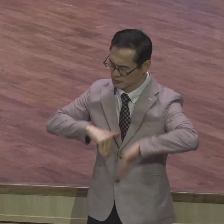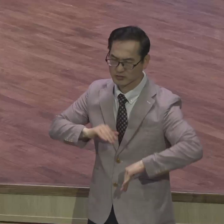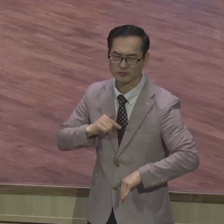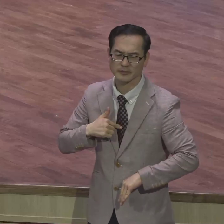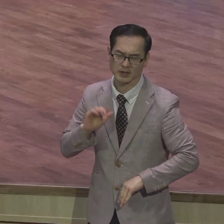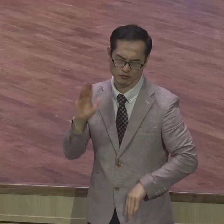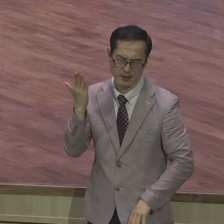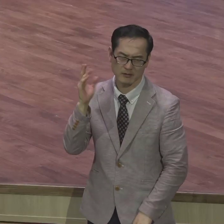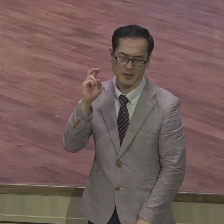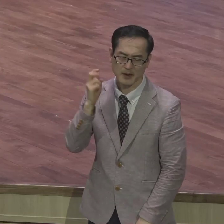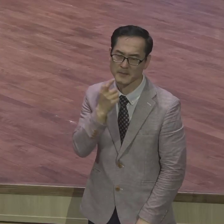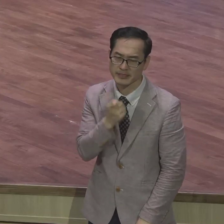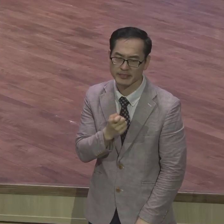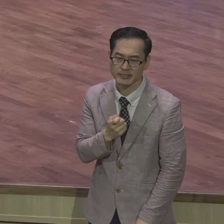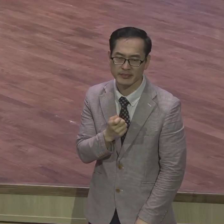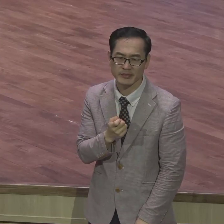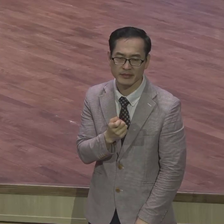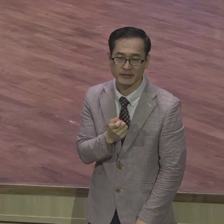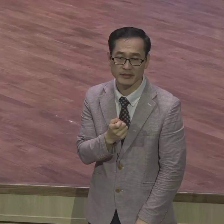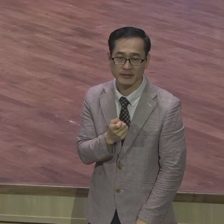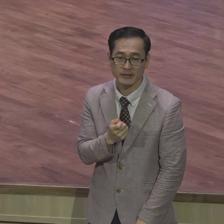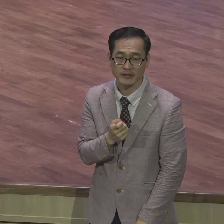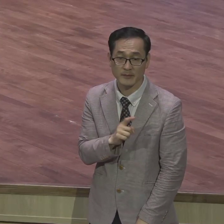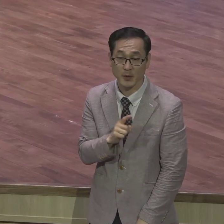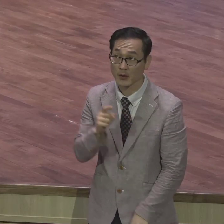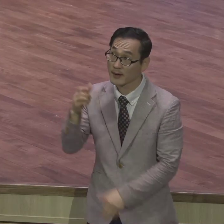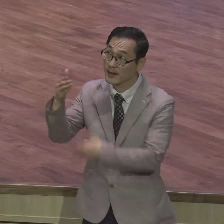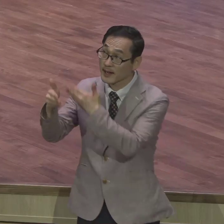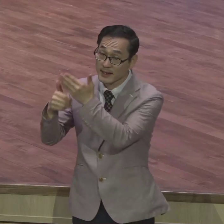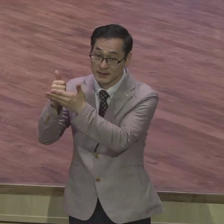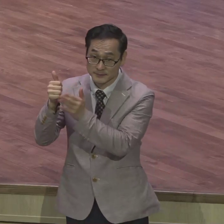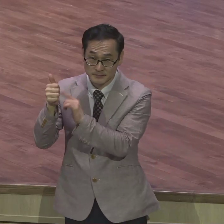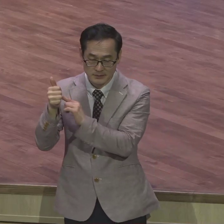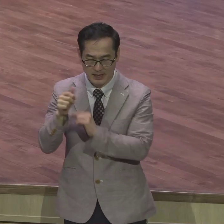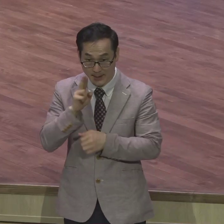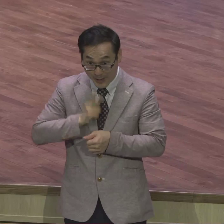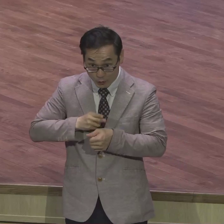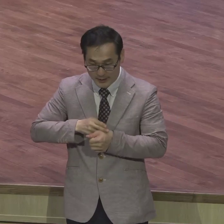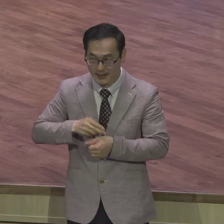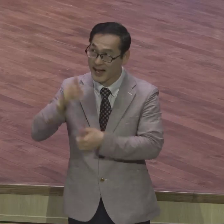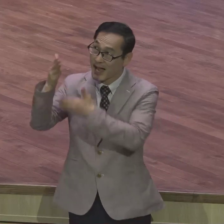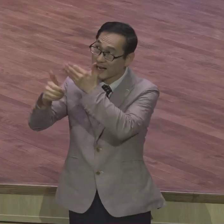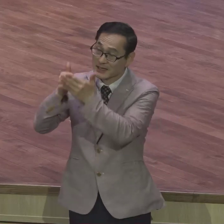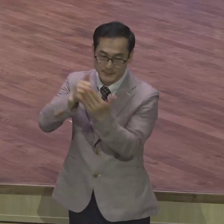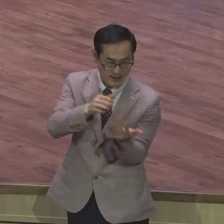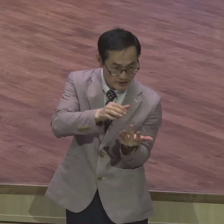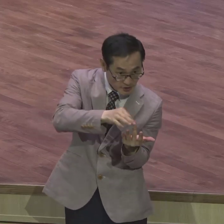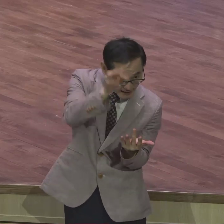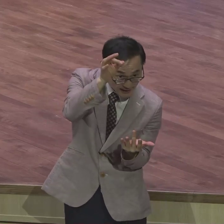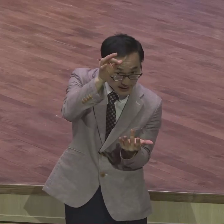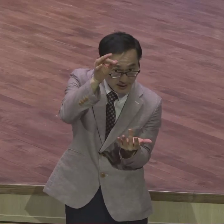바울이 하나님의 절대 주권적 선택은 남은자 사상에